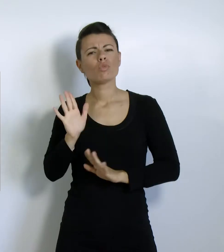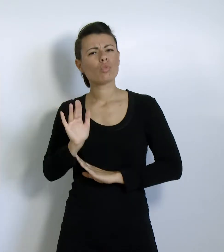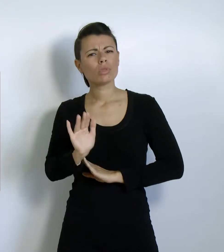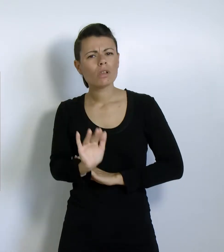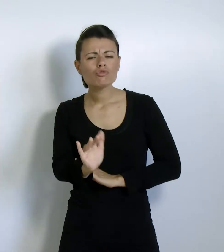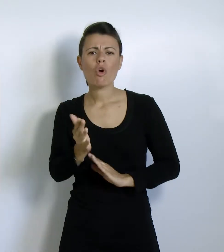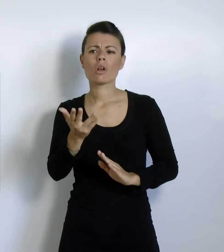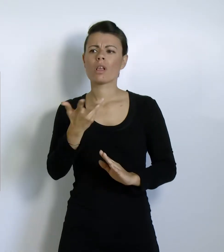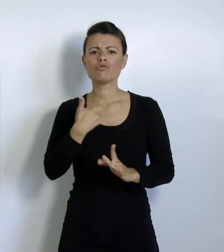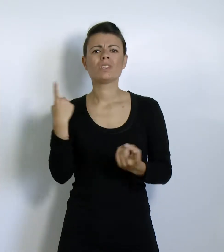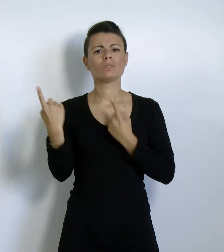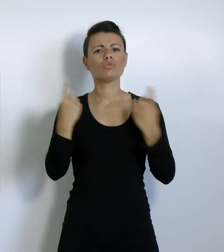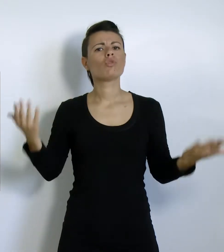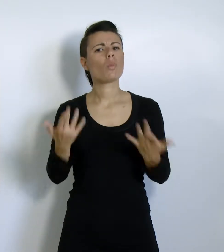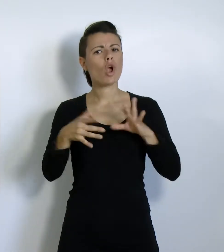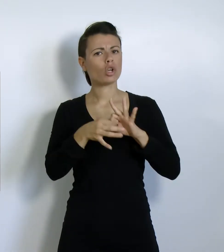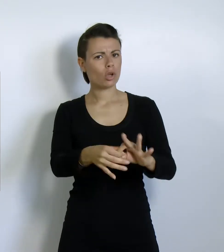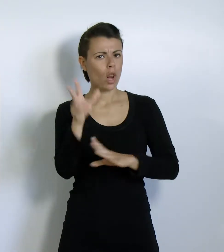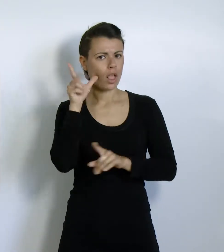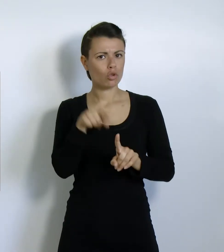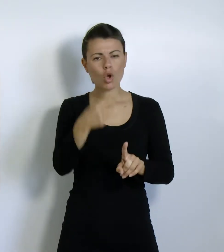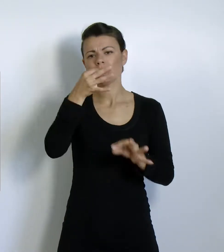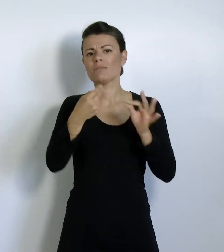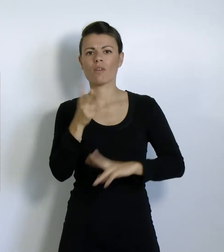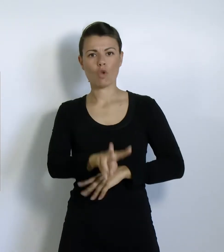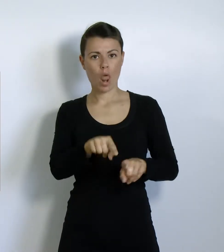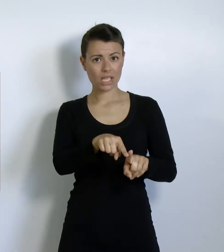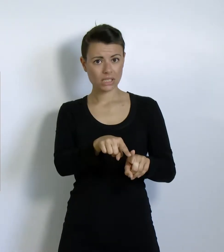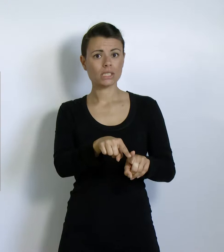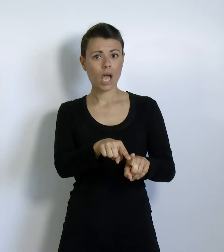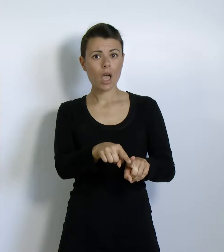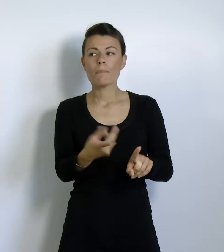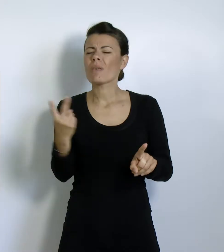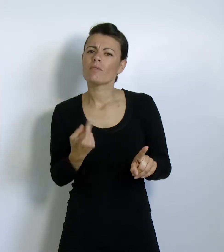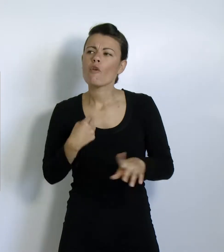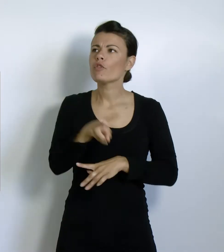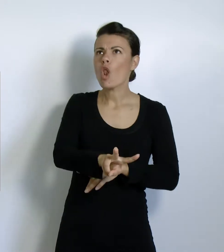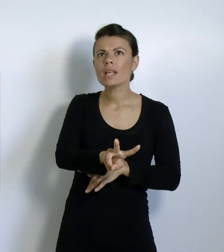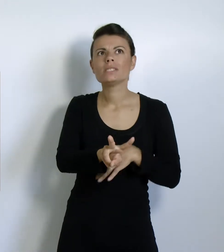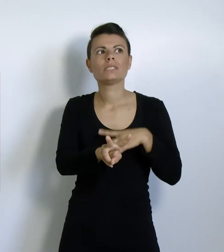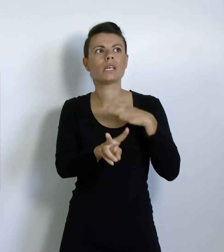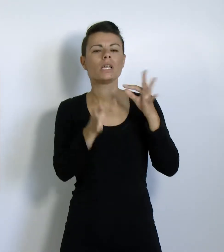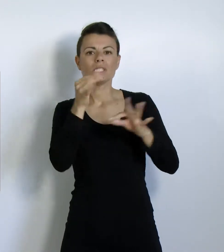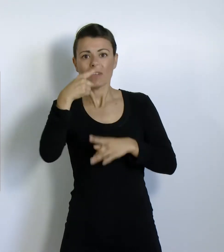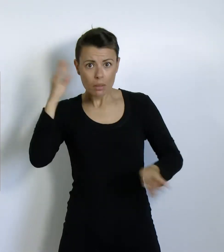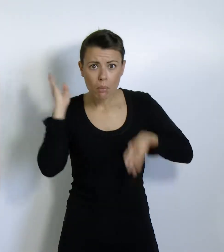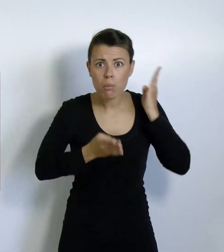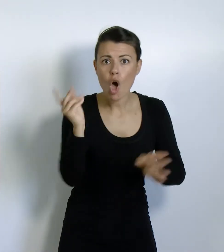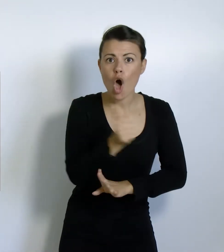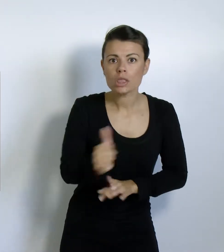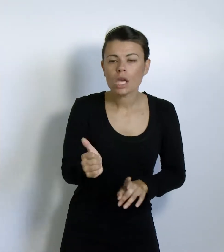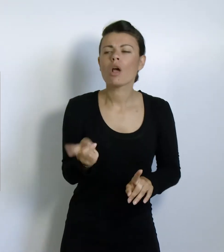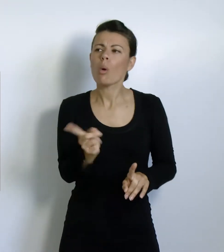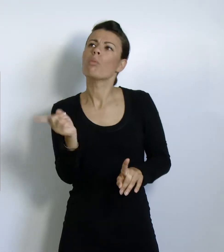giorno c'è qualcosa che riguarda una donna, c'è una violenza sulla donna, ma la violenza poi non è sempre botte da